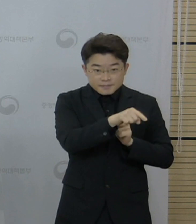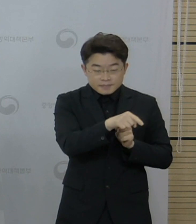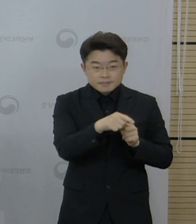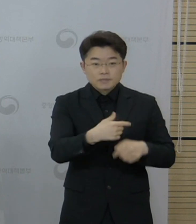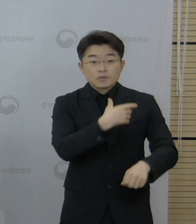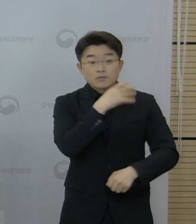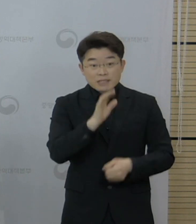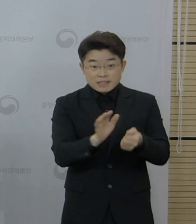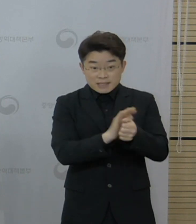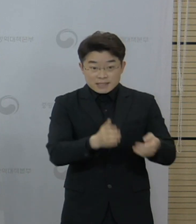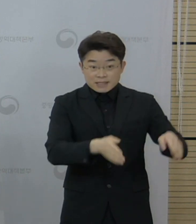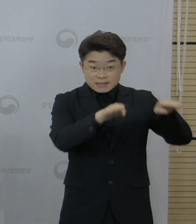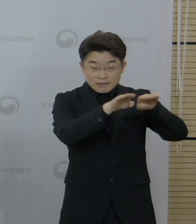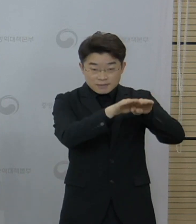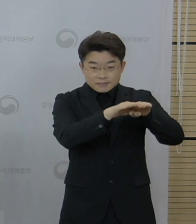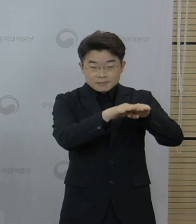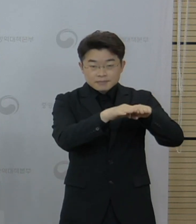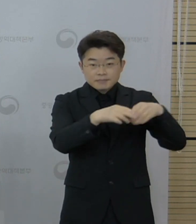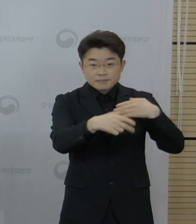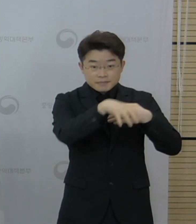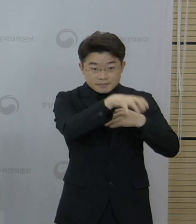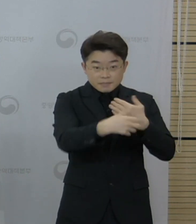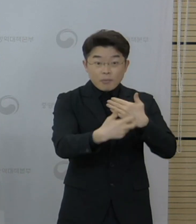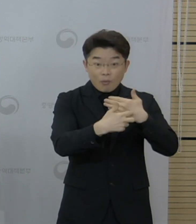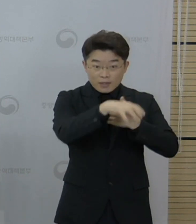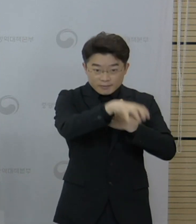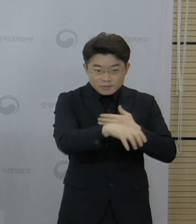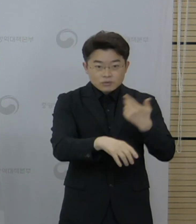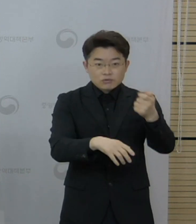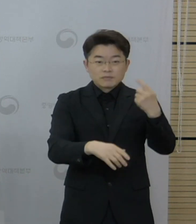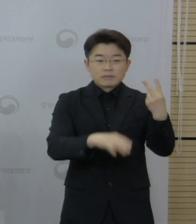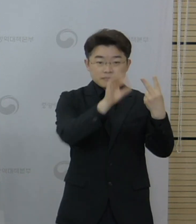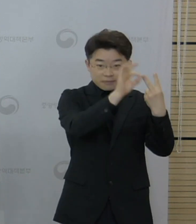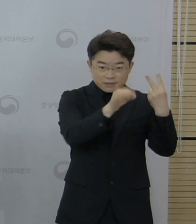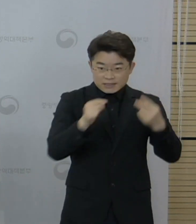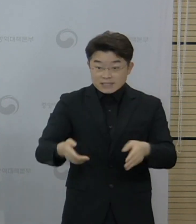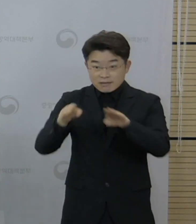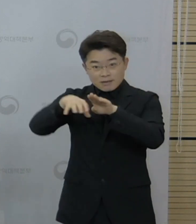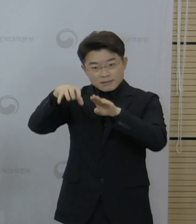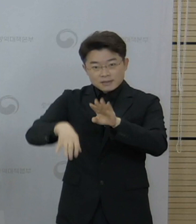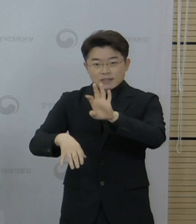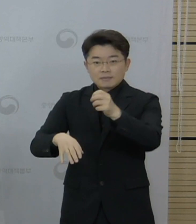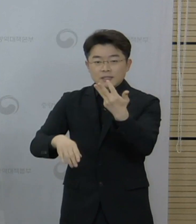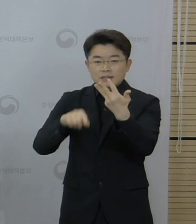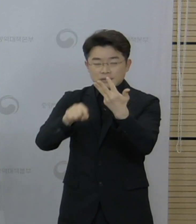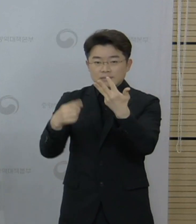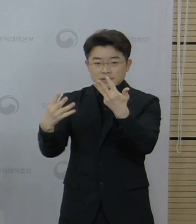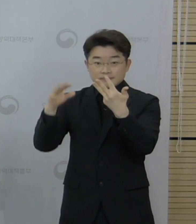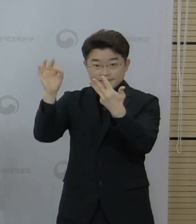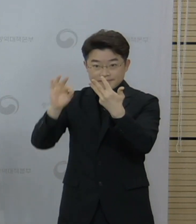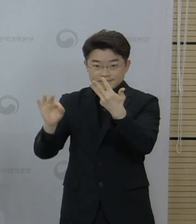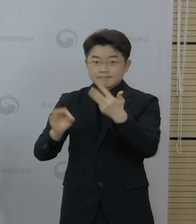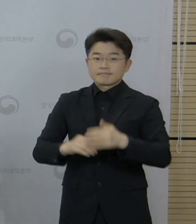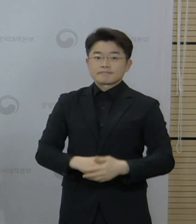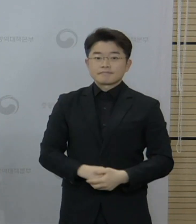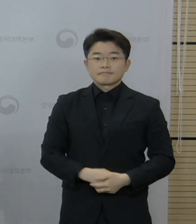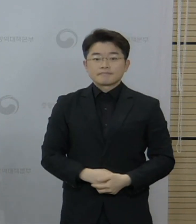종사자분들의 1차 접종률은 각각 62%와 48.4%였습니다.